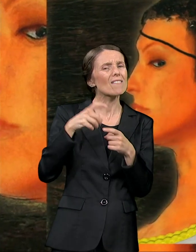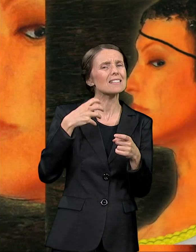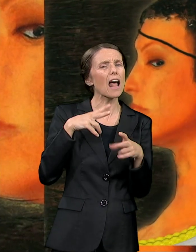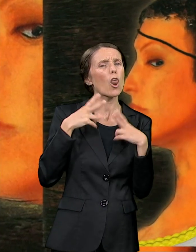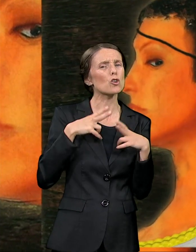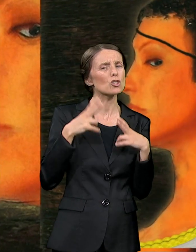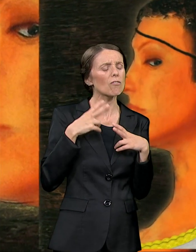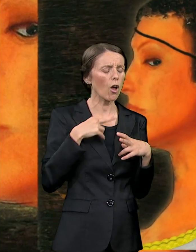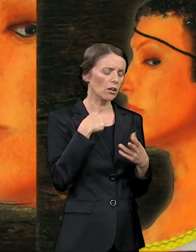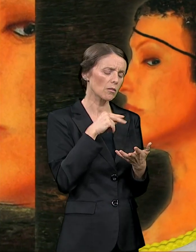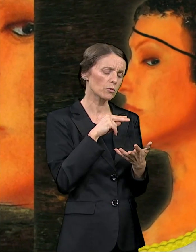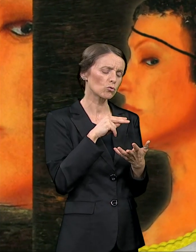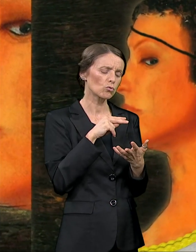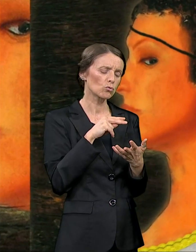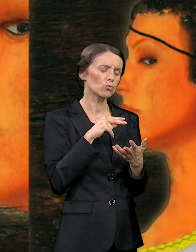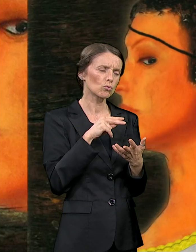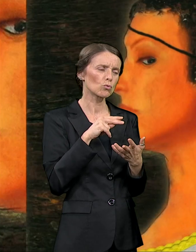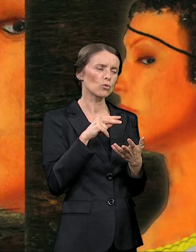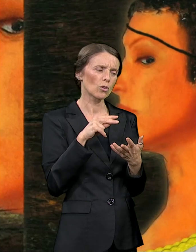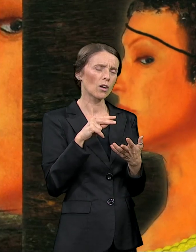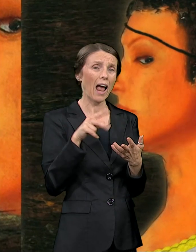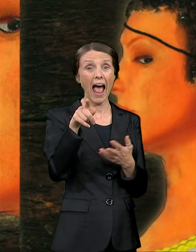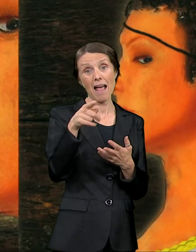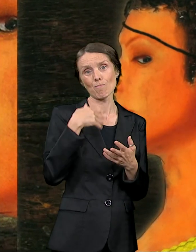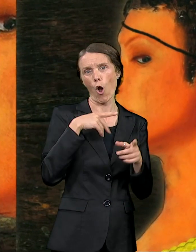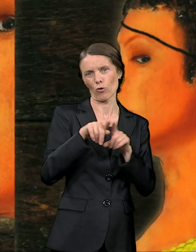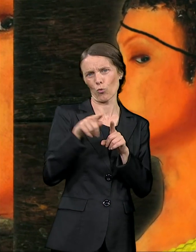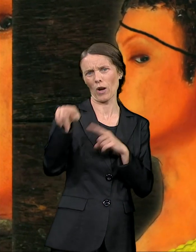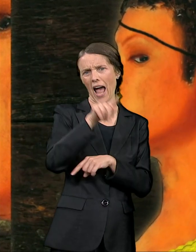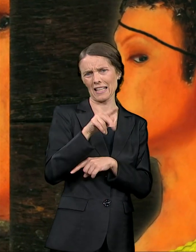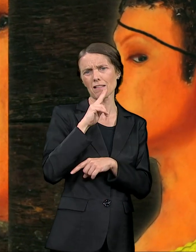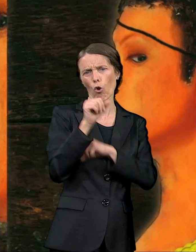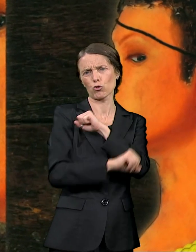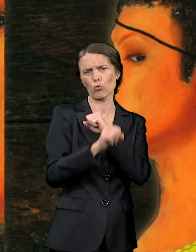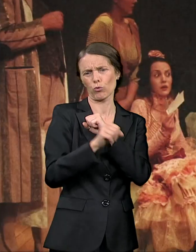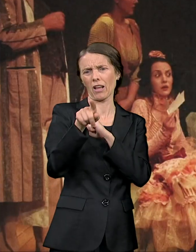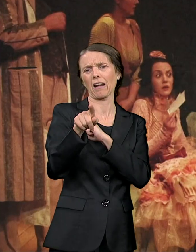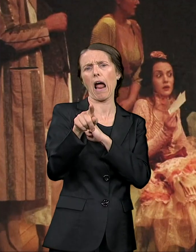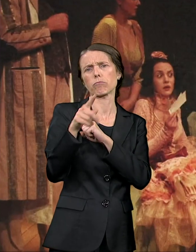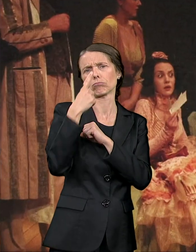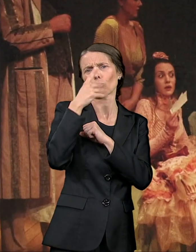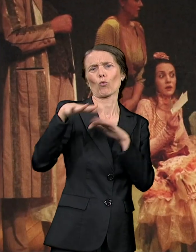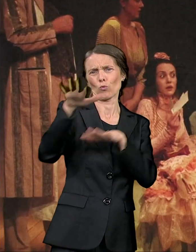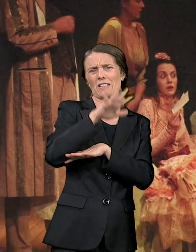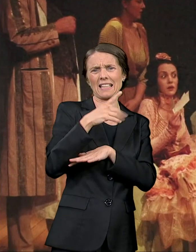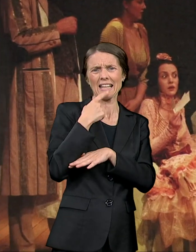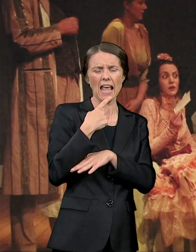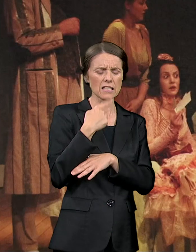jezik na Kronoškom fakultetu, ja sam počeo da tvrdim da je Gogolj otac nadrealizma.